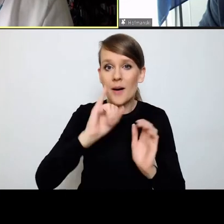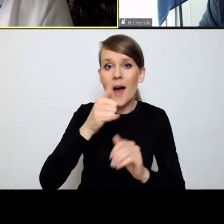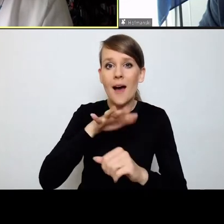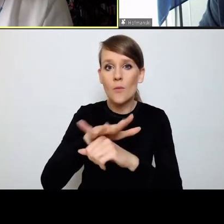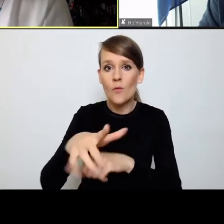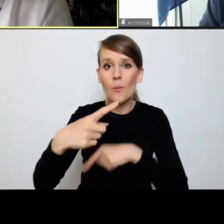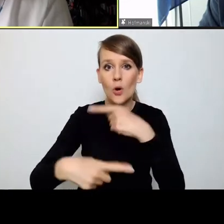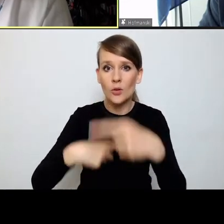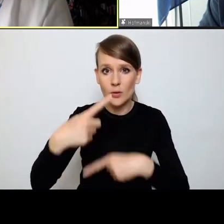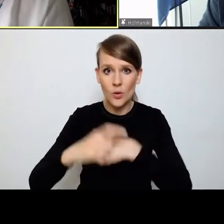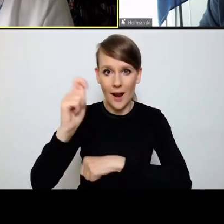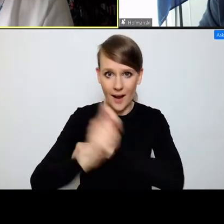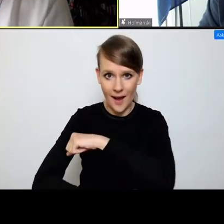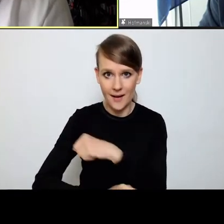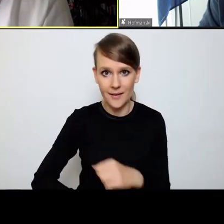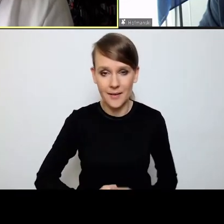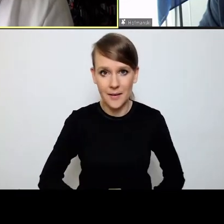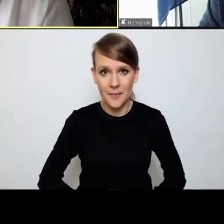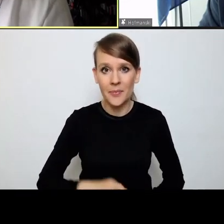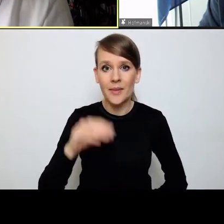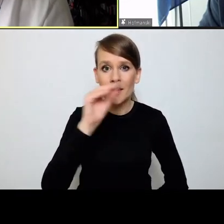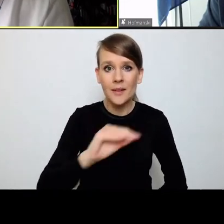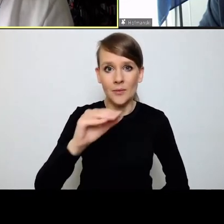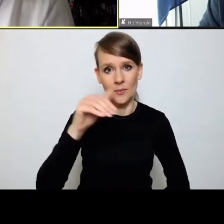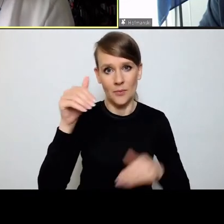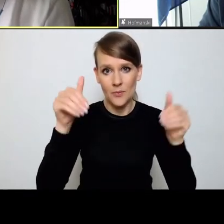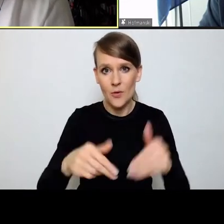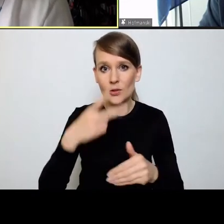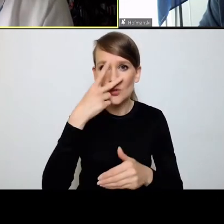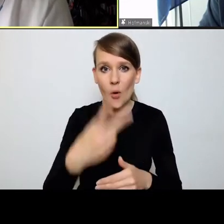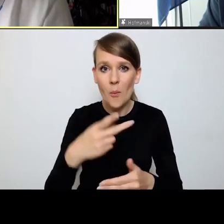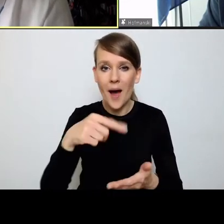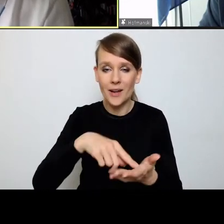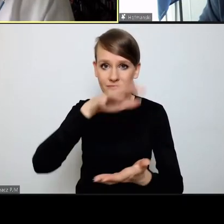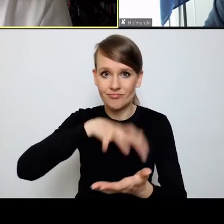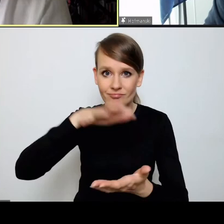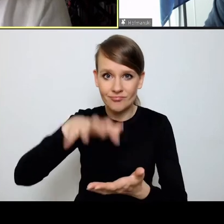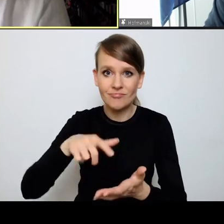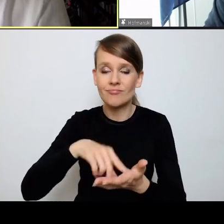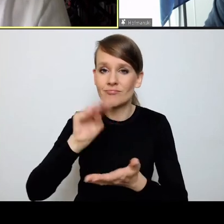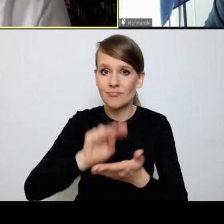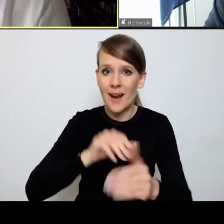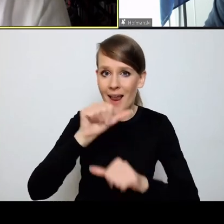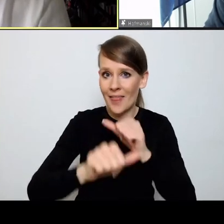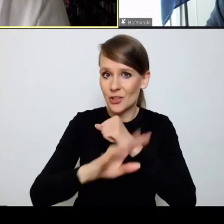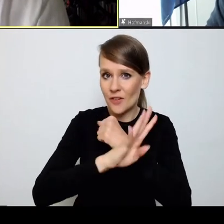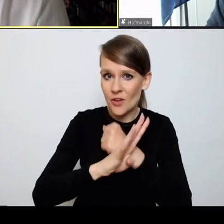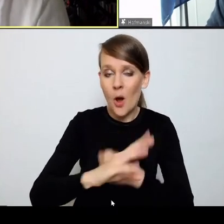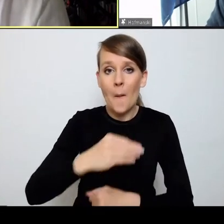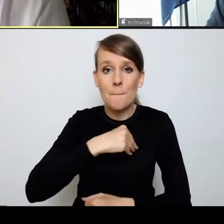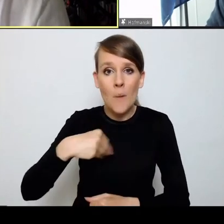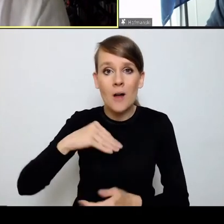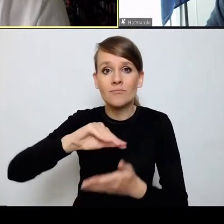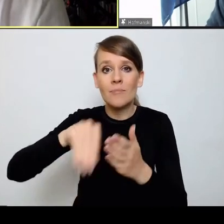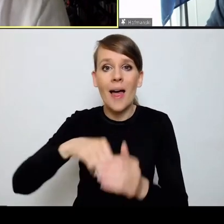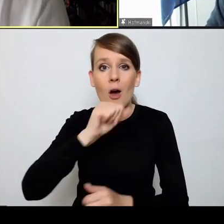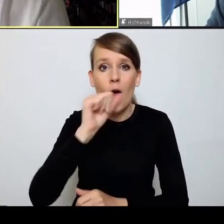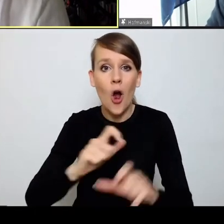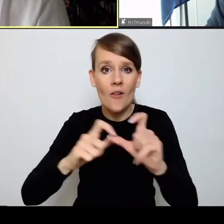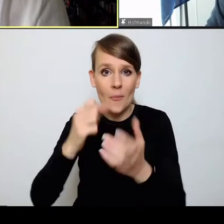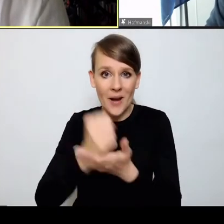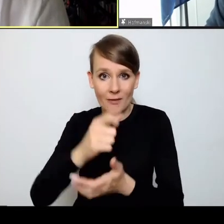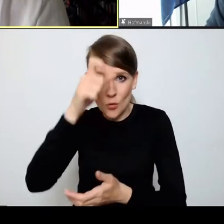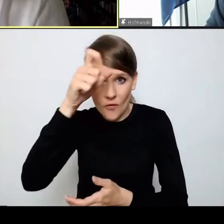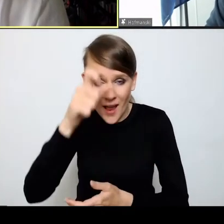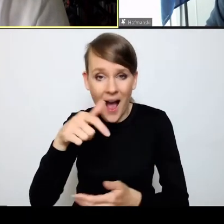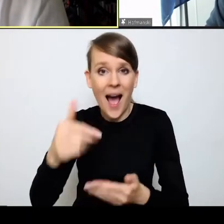Jeszcze jeżeli byśmy prześledzili publikacje z lat 90., to zanim jeszcze Polska chociażby ratyfikowała Europejską Konwencję Praw Człowieka, to Pan